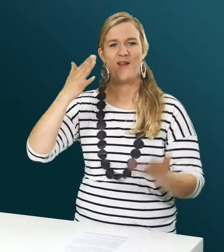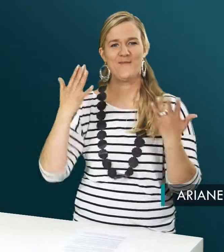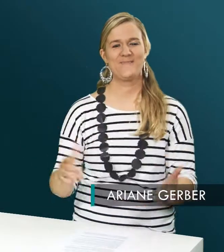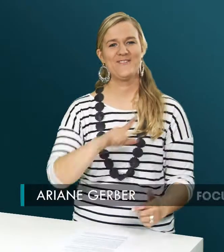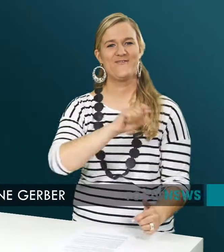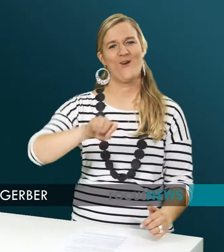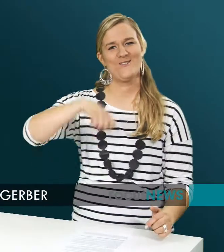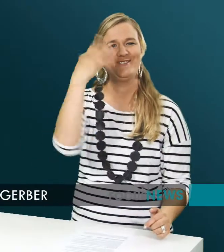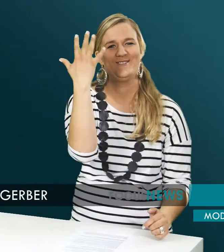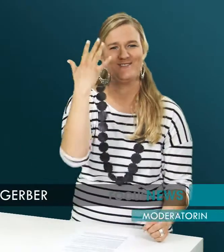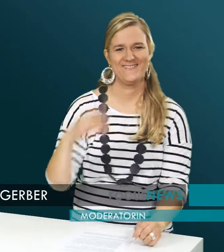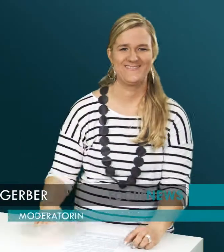Willkommen zu FOCUSNEWS